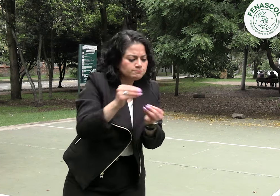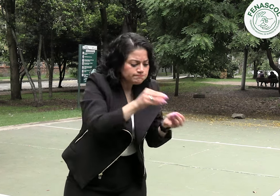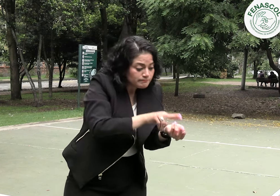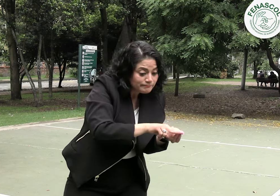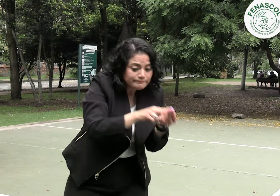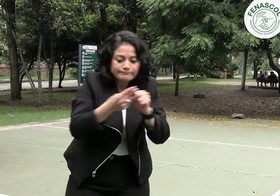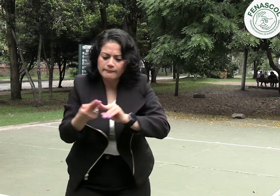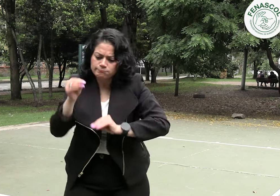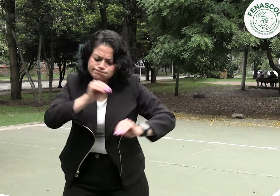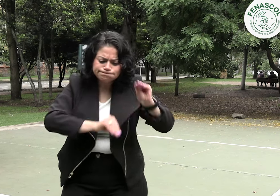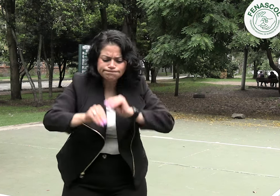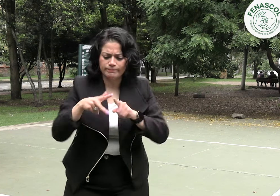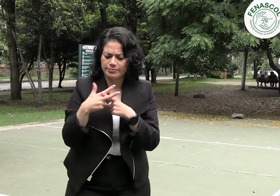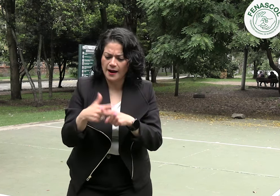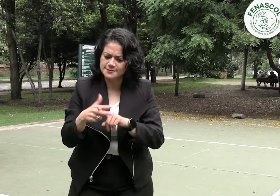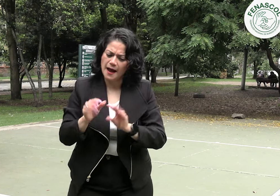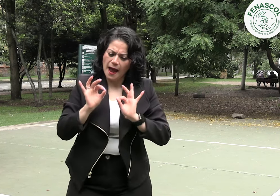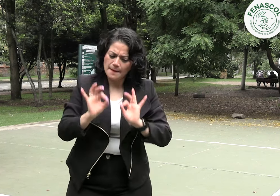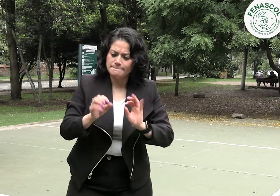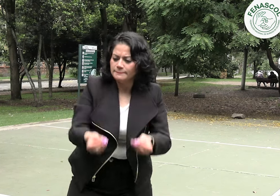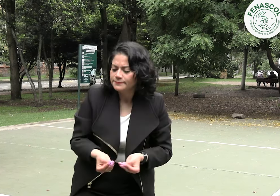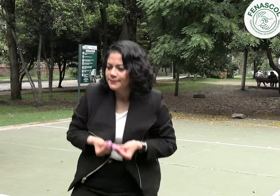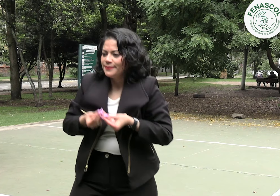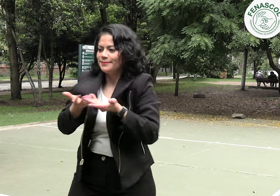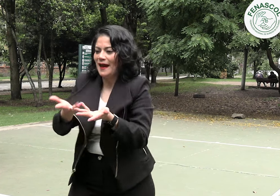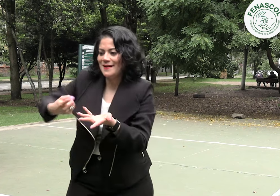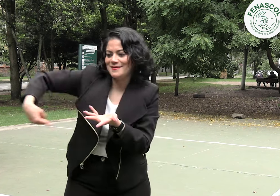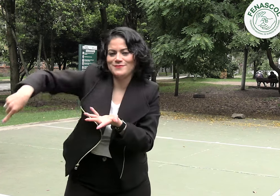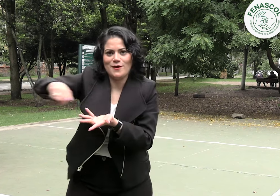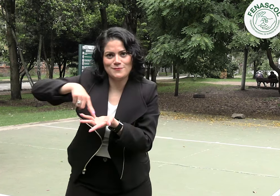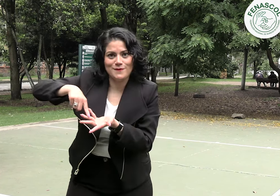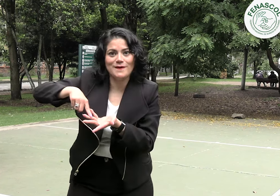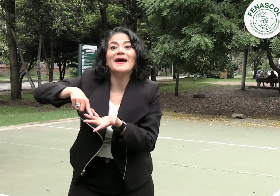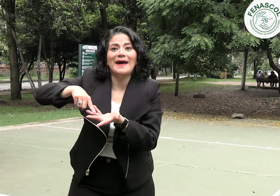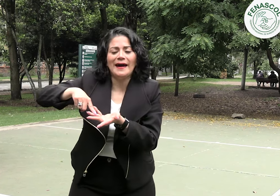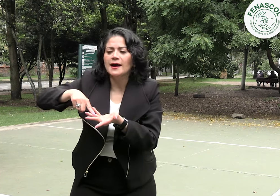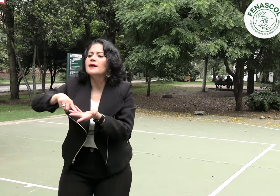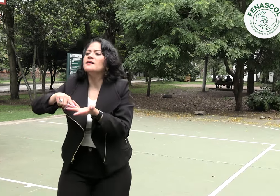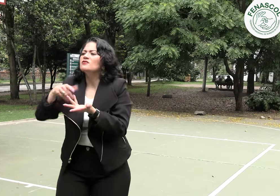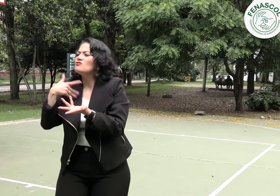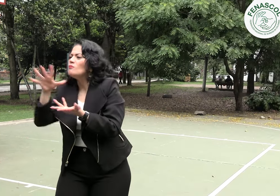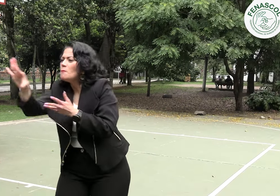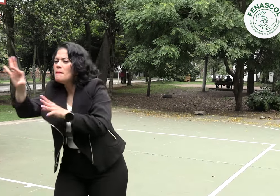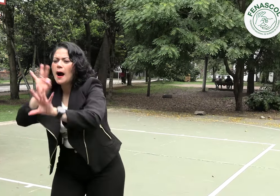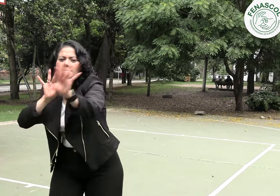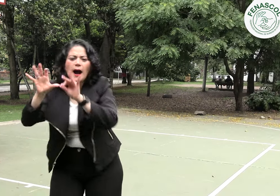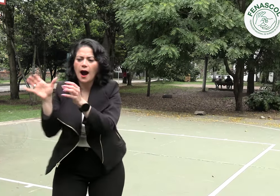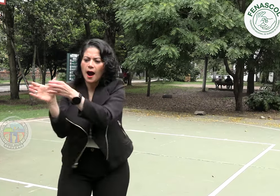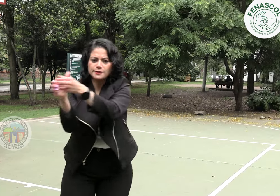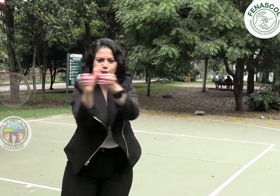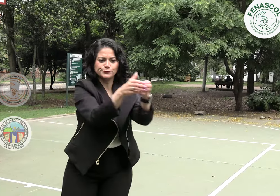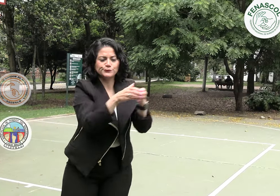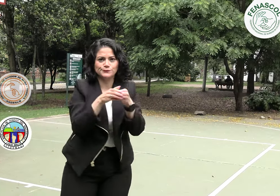participación acorde a sus necesidades. Entre las asociaciones seleccionadas se encuentran las siguientes, ASOR-K,